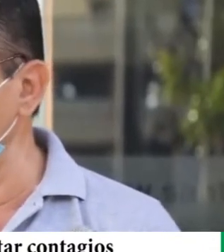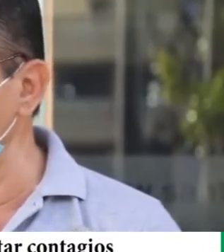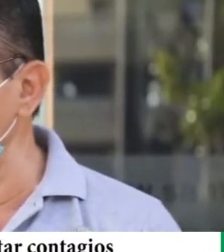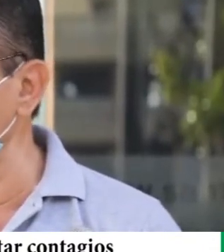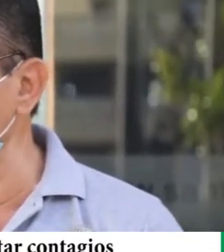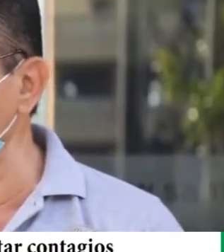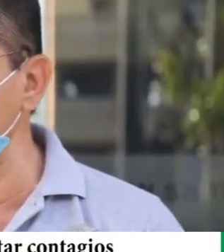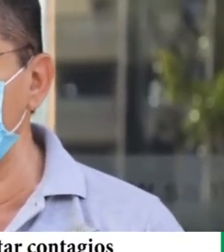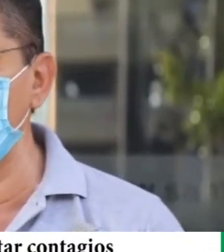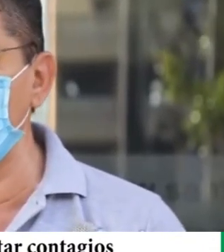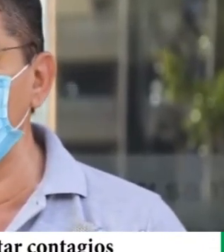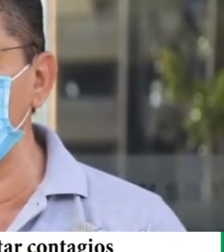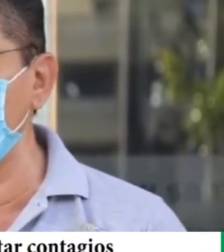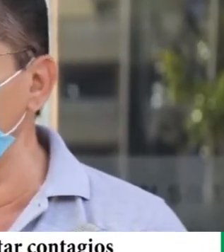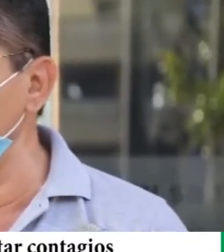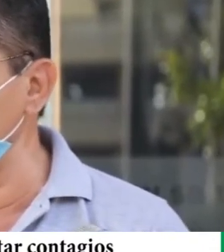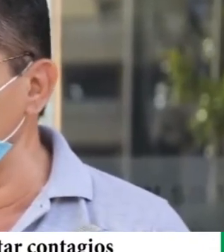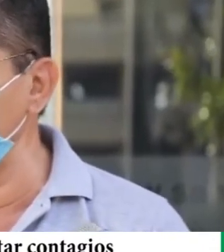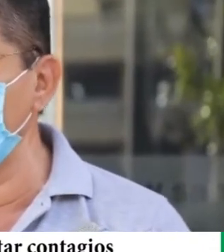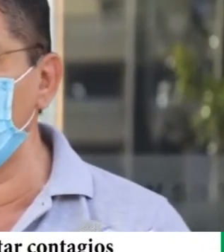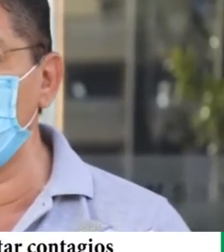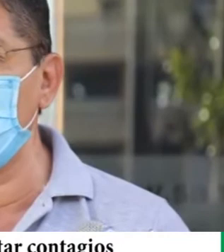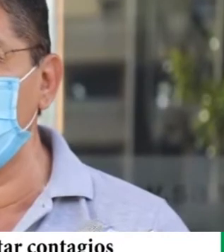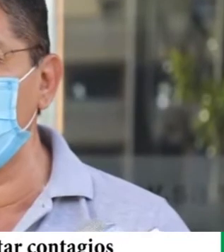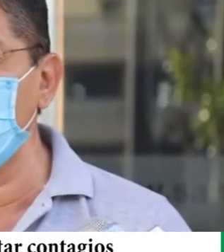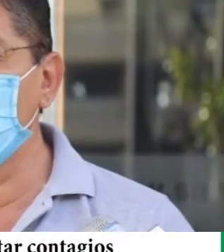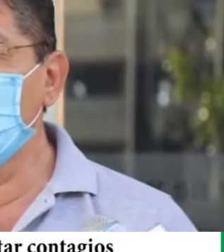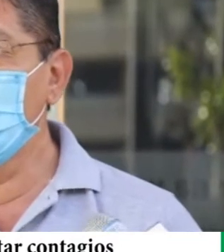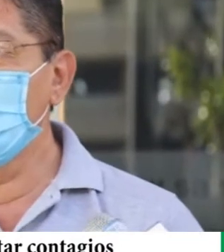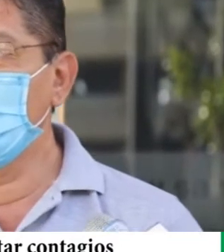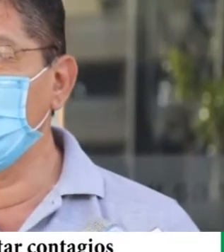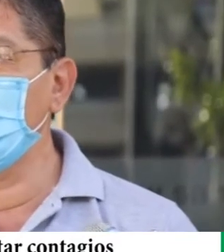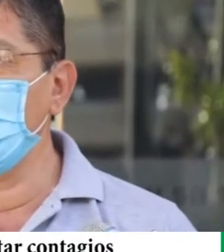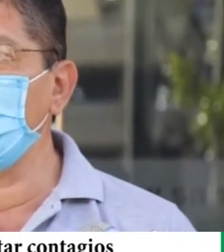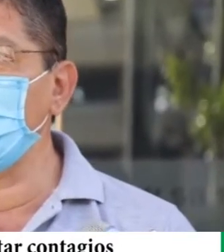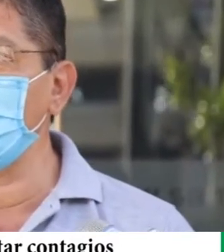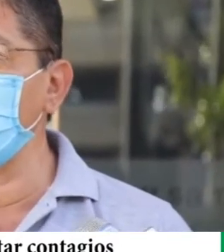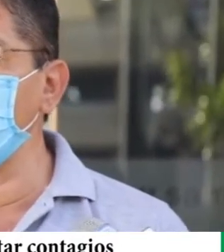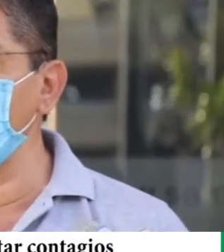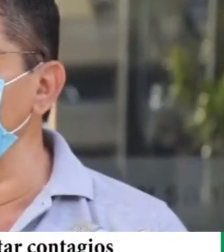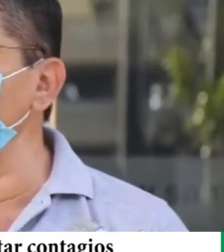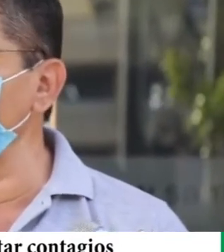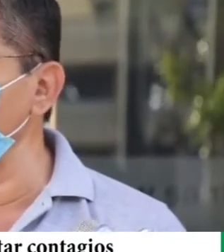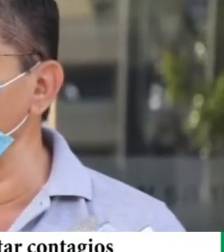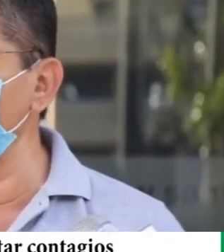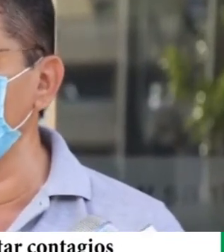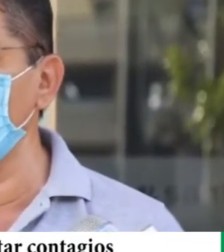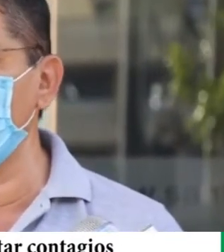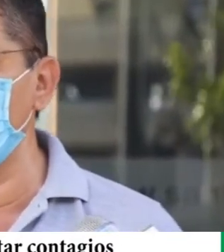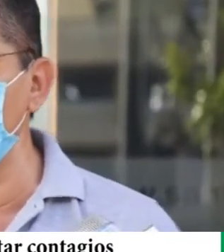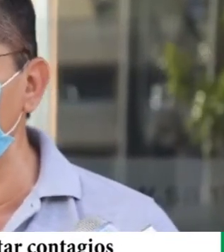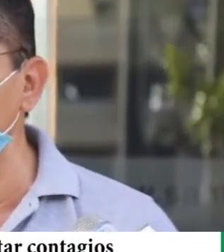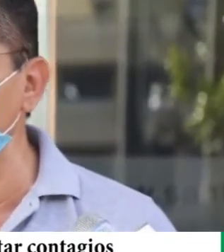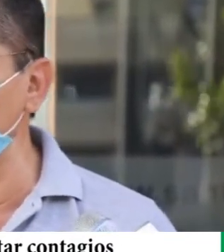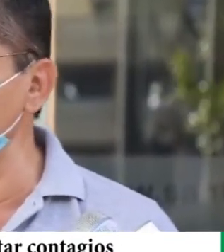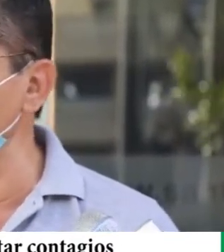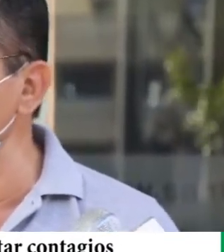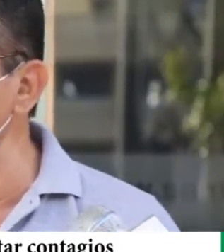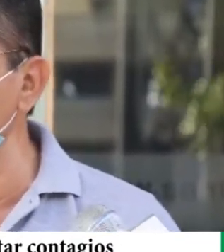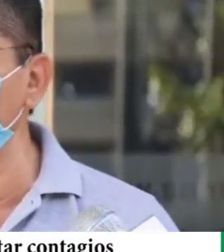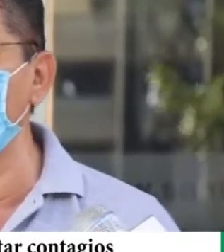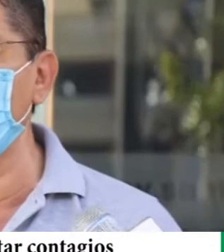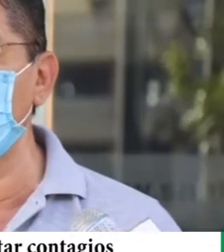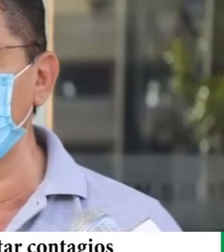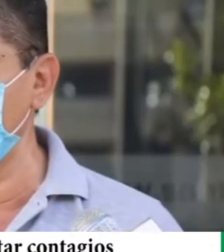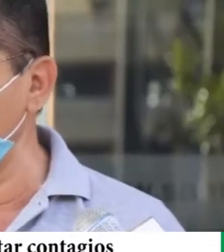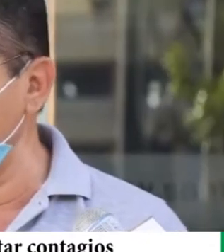banco de sangre y el secretario de salud interino, el doctor Duerti, presentarán los trabajos, las acciones, los servicios